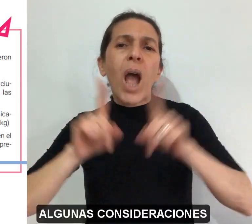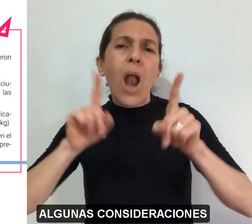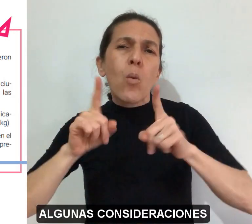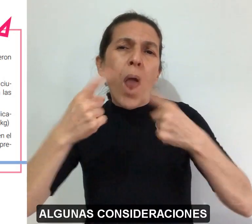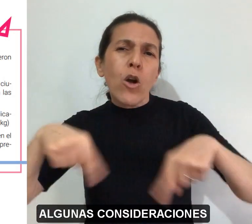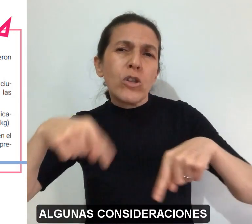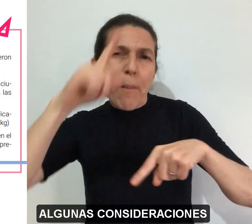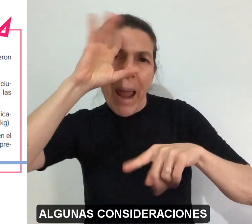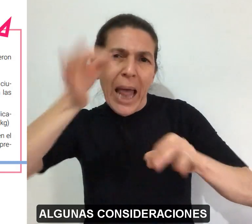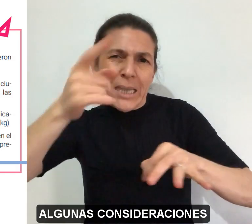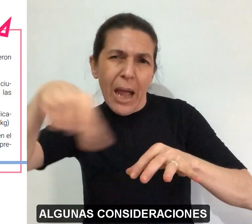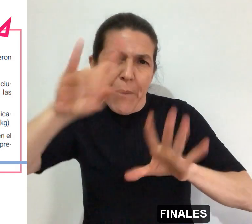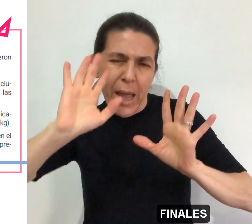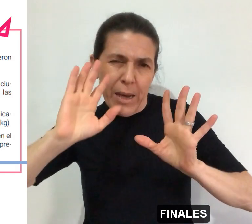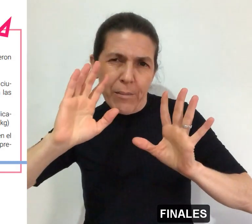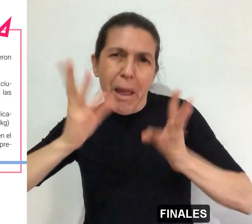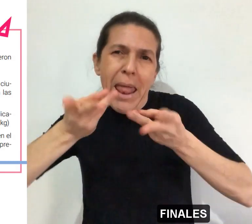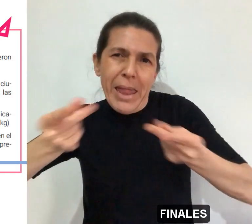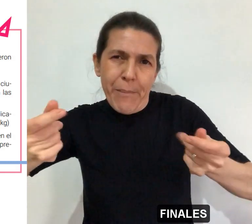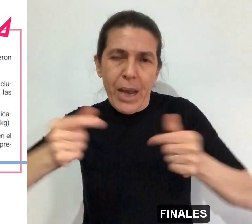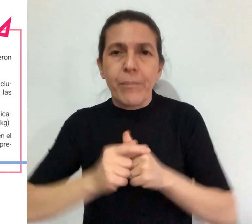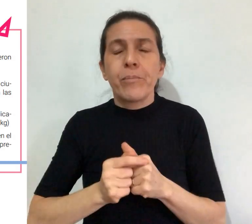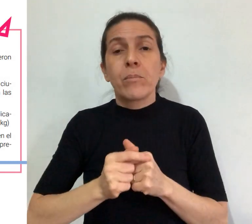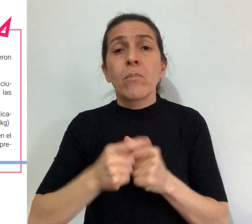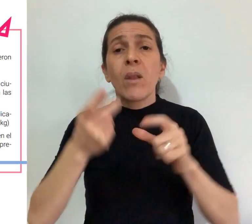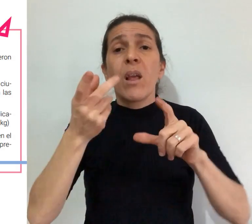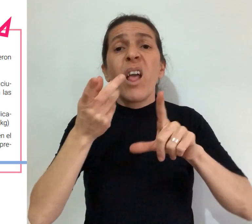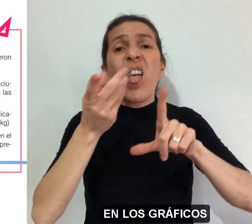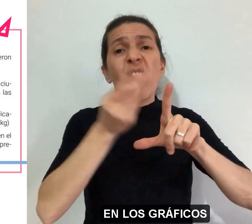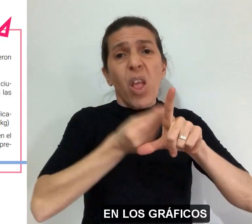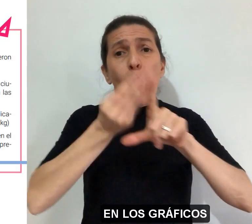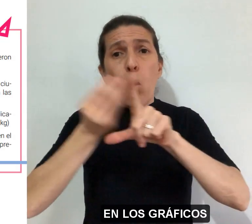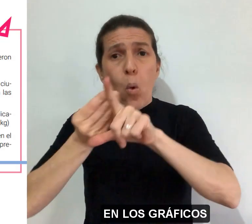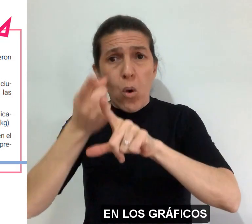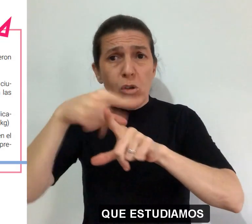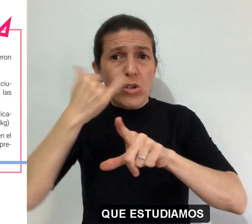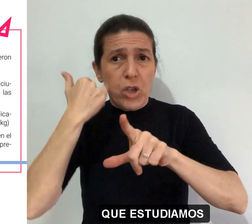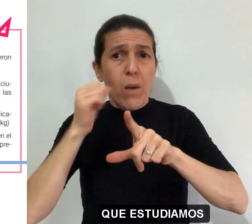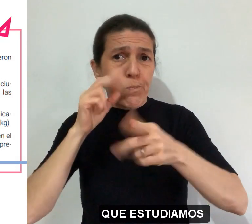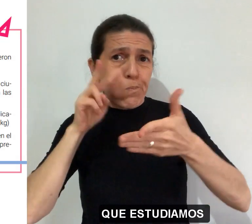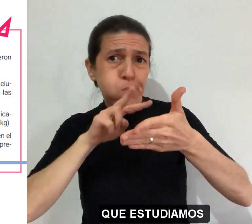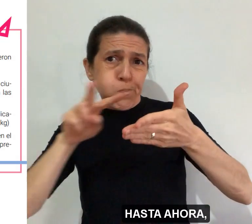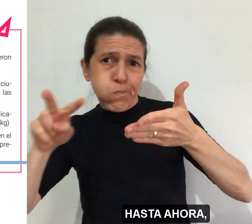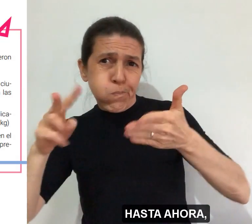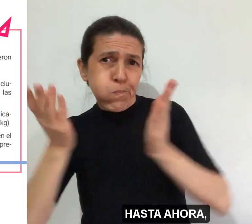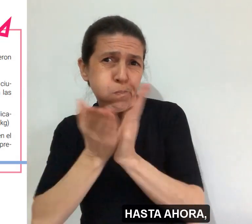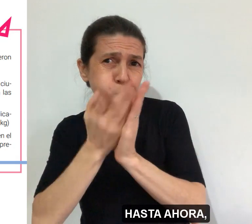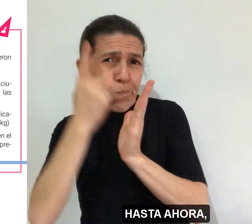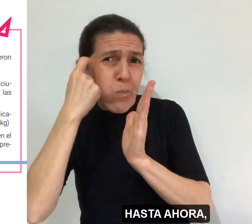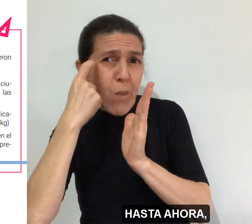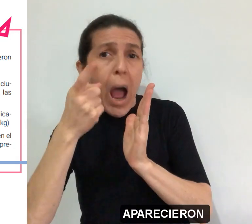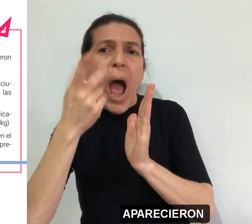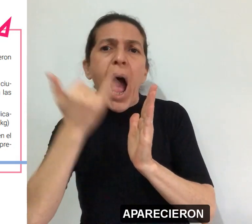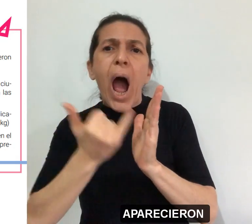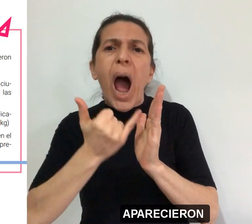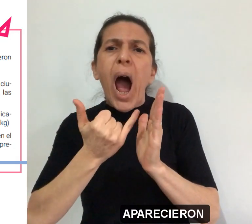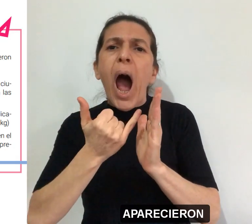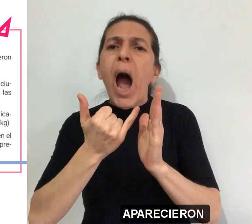Algunas consideraciones finales En los gráficos que estudiamos hasta ahora